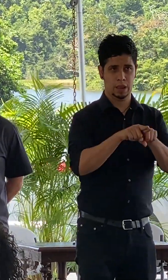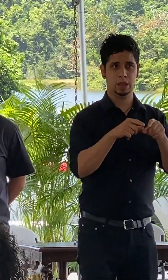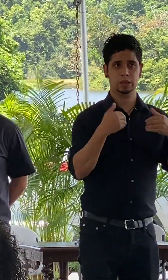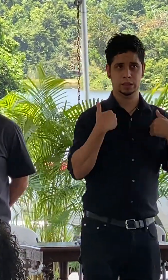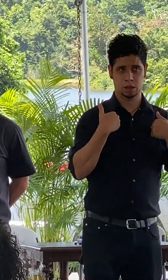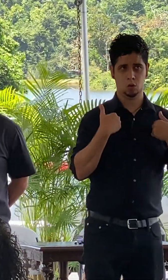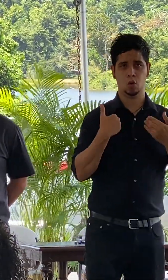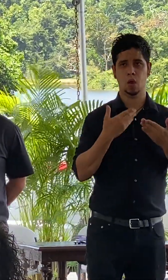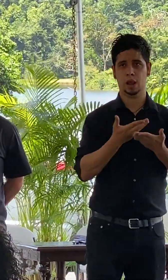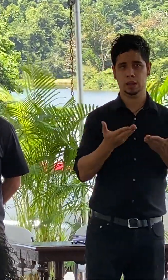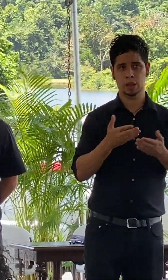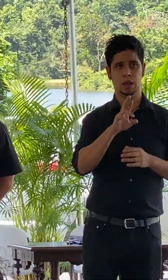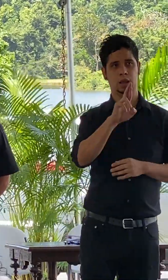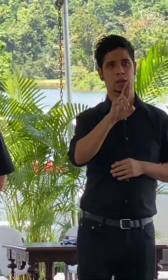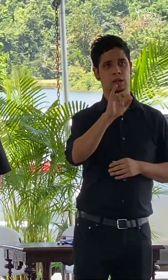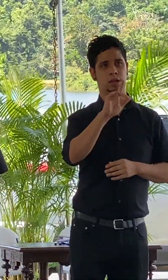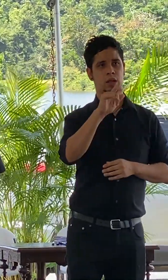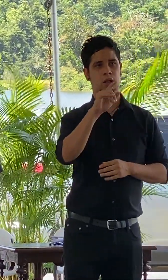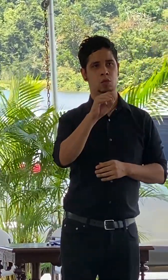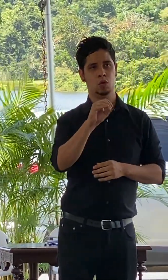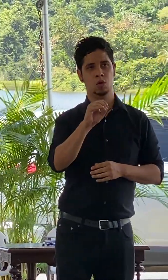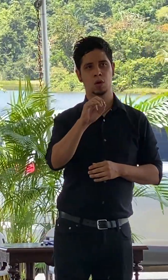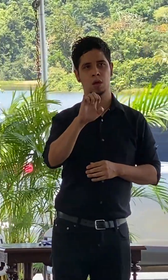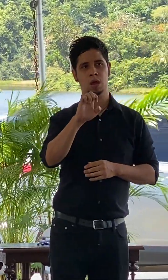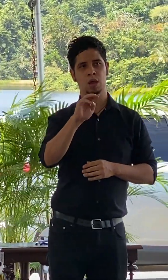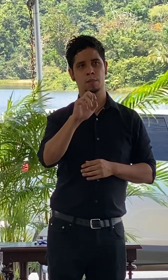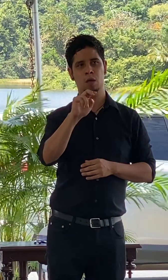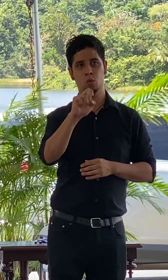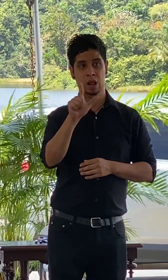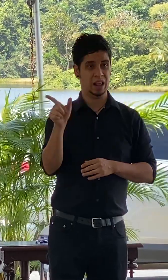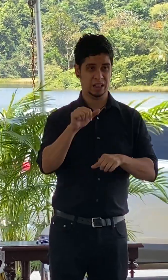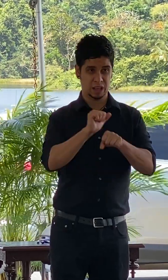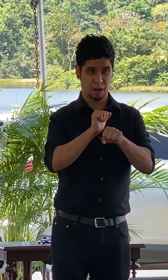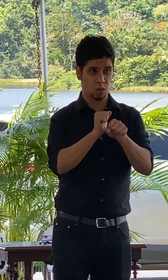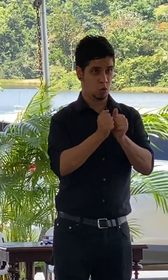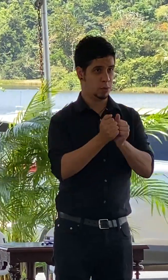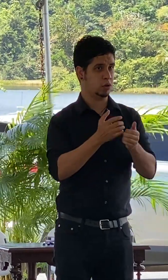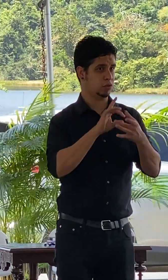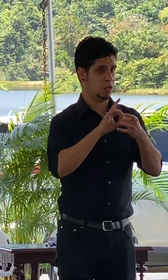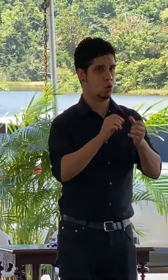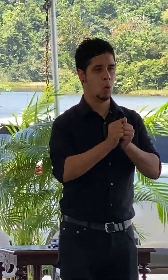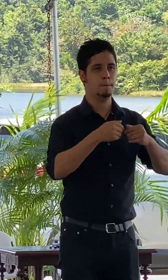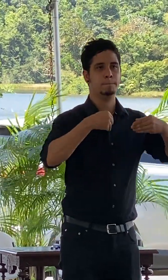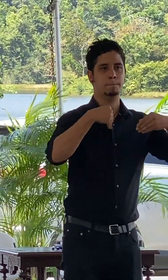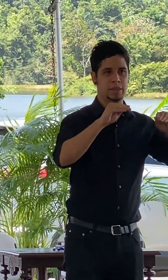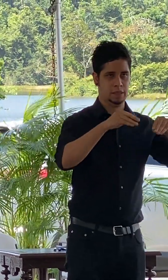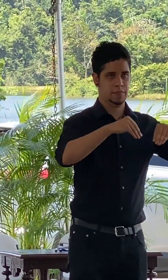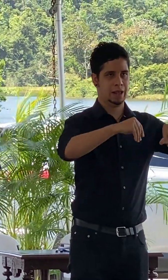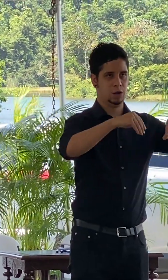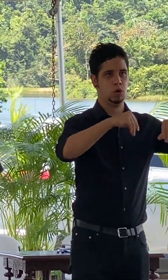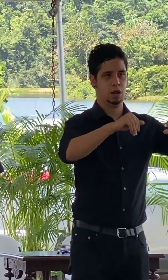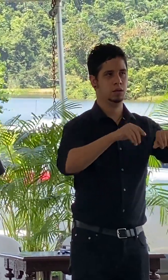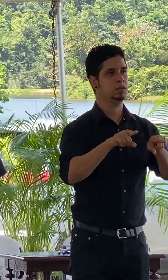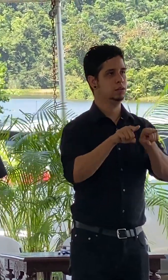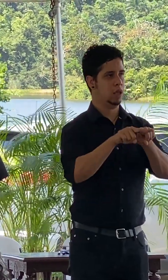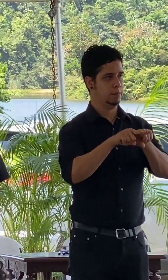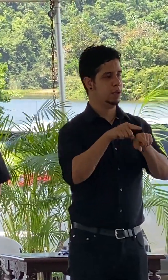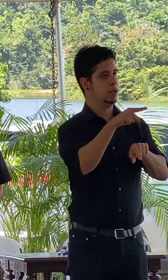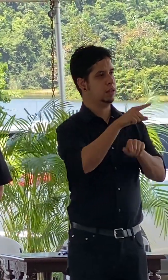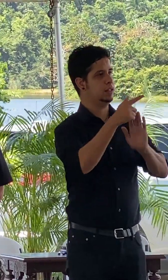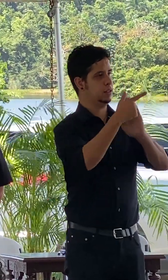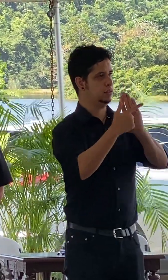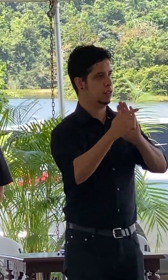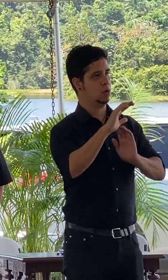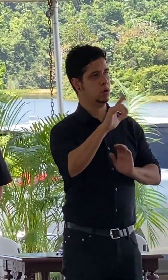explicando el manuel que ha sido mi mano derecha en el mercado agrícola el ingeniero el licenciado esto el